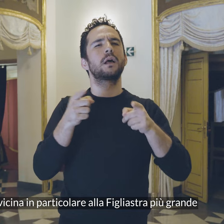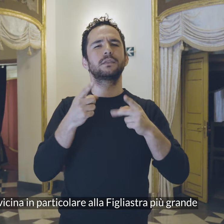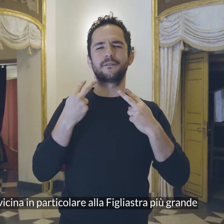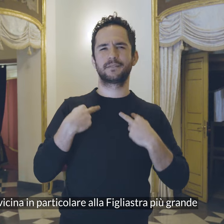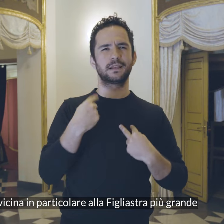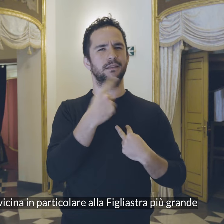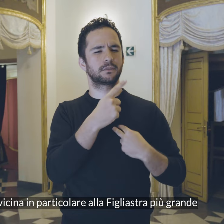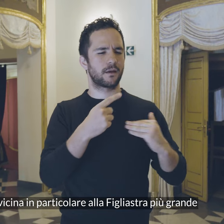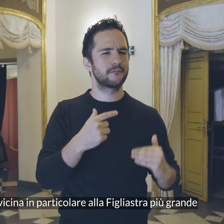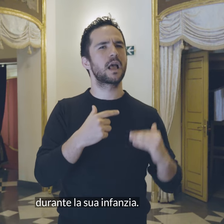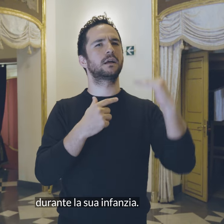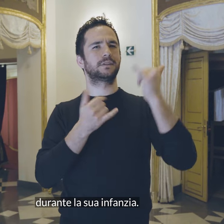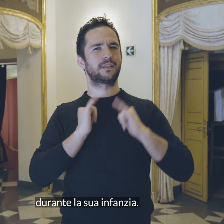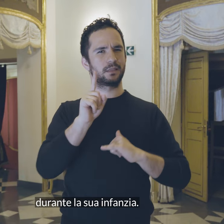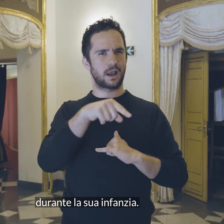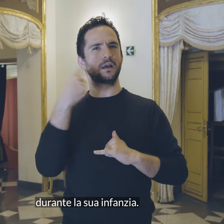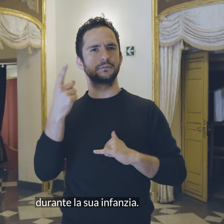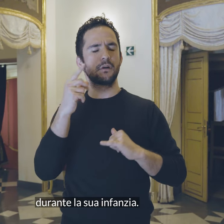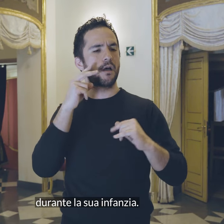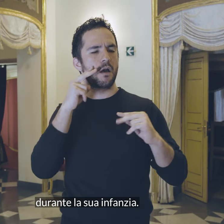figliastra più grande durante la sua infanzia